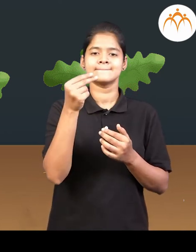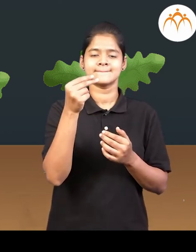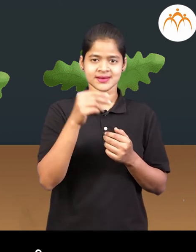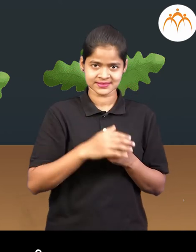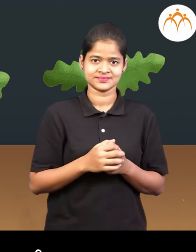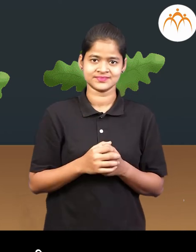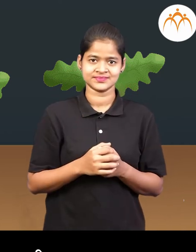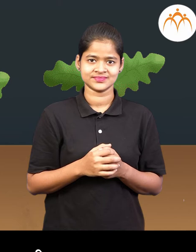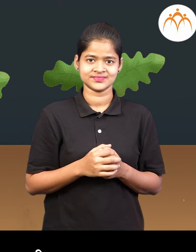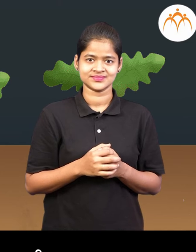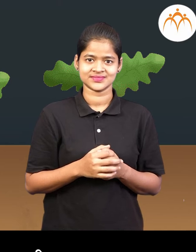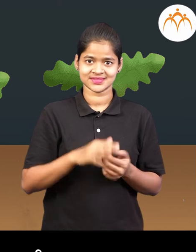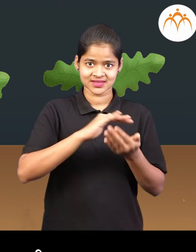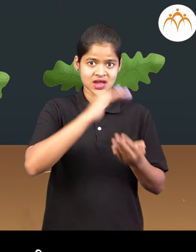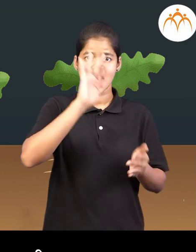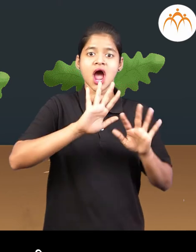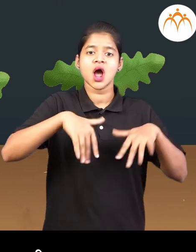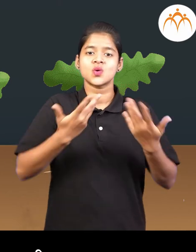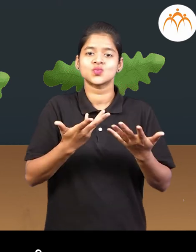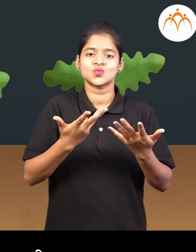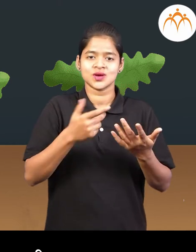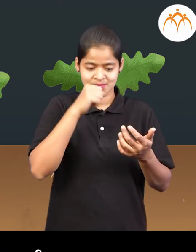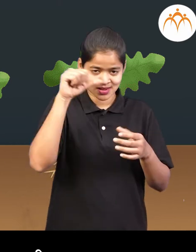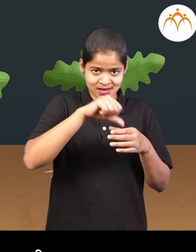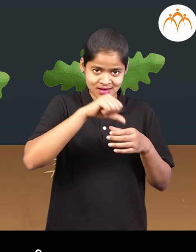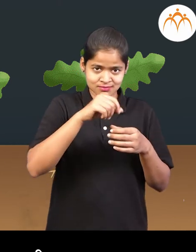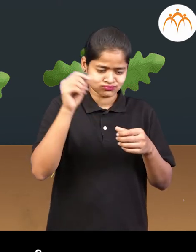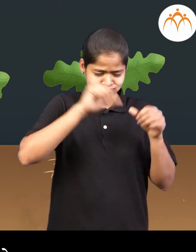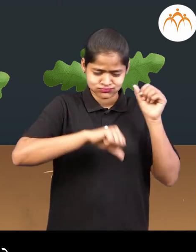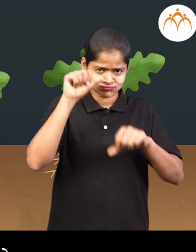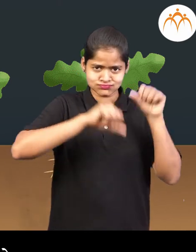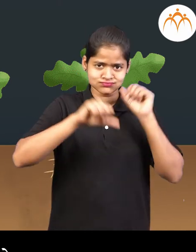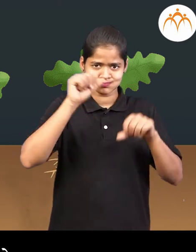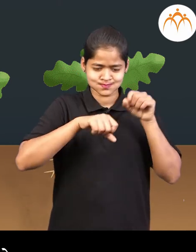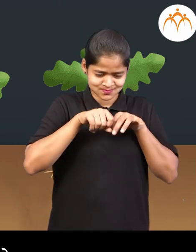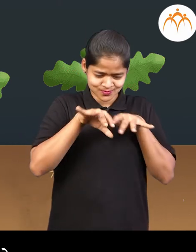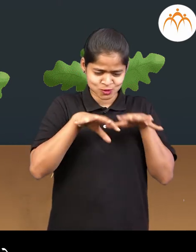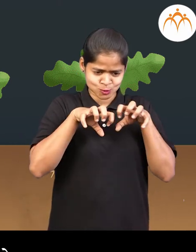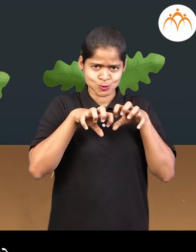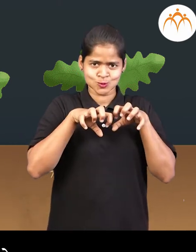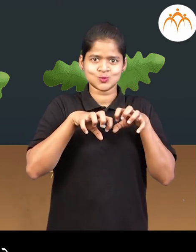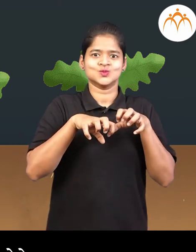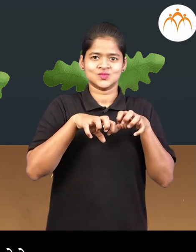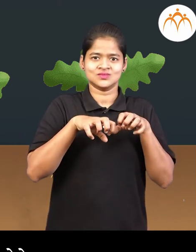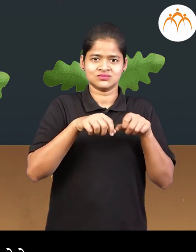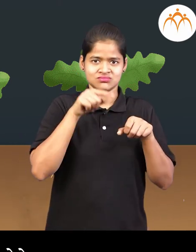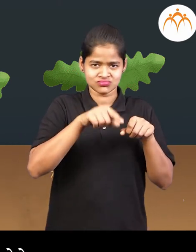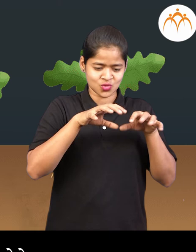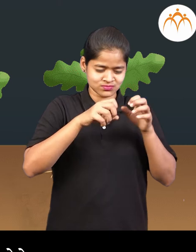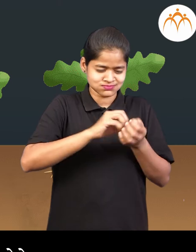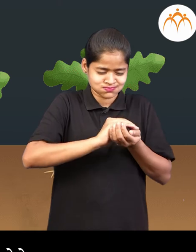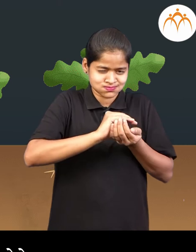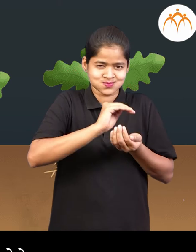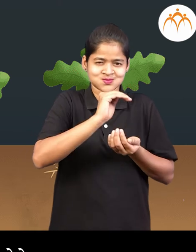वनस्पती ची वाड होने साथी अंकूर मातित रुजावा मन्जे वाड़ावा लागतो अंकूरा